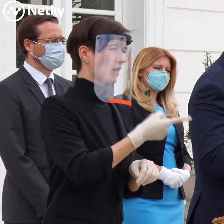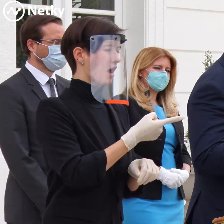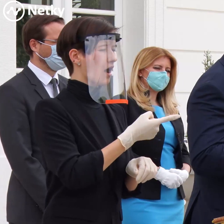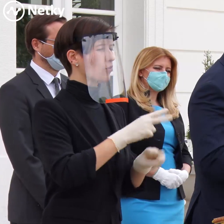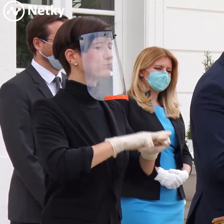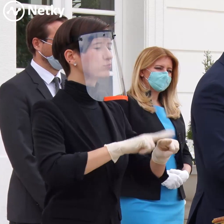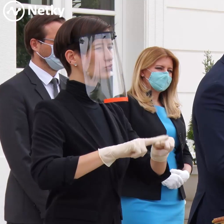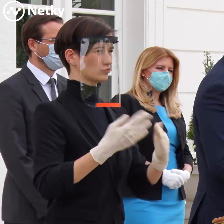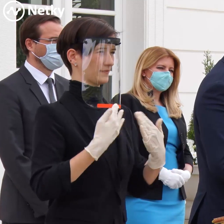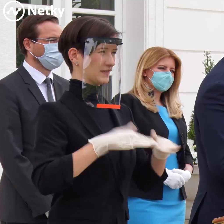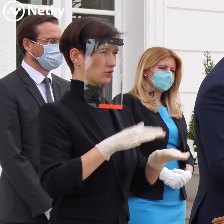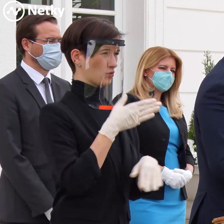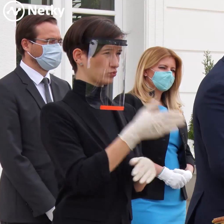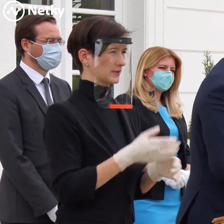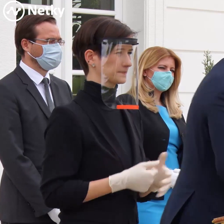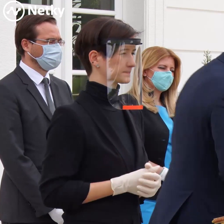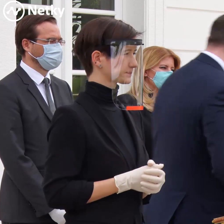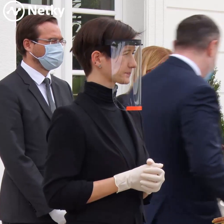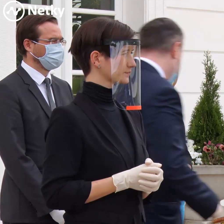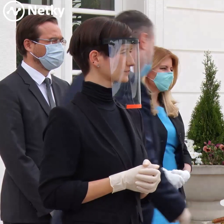spôsobom presne ten test treba vykonať.